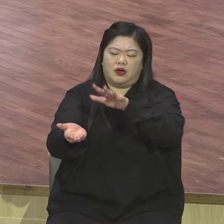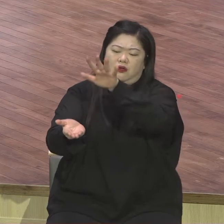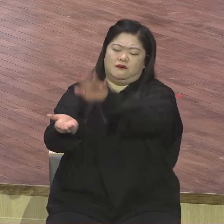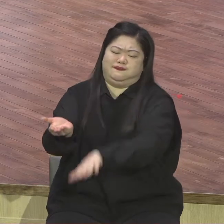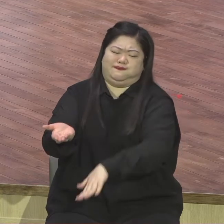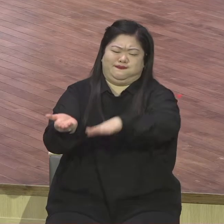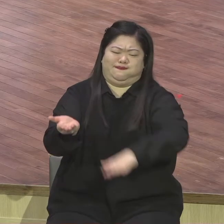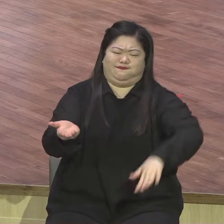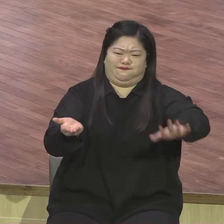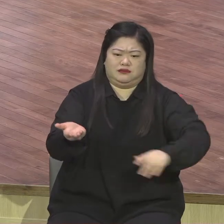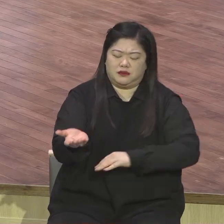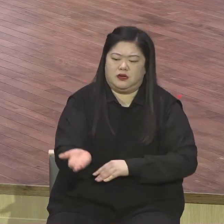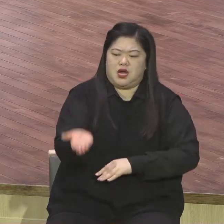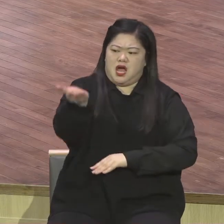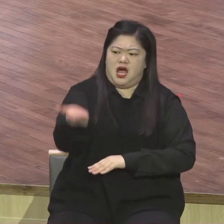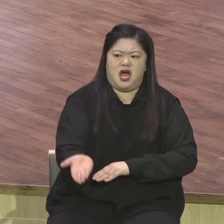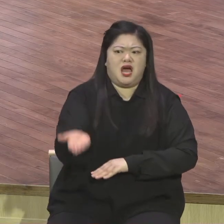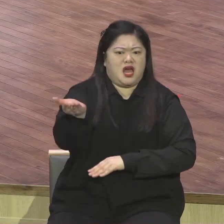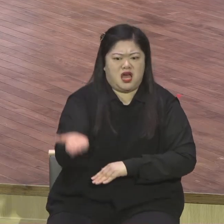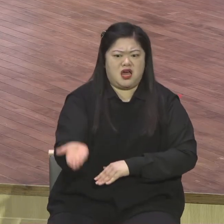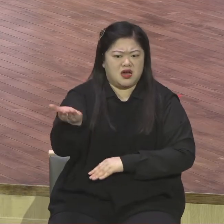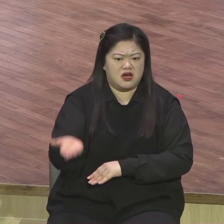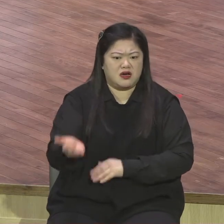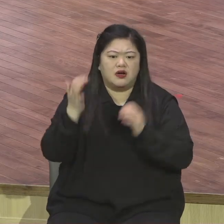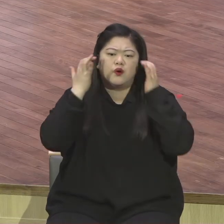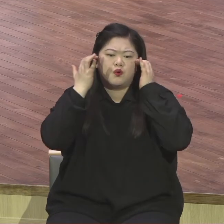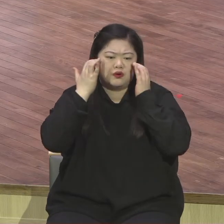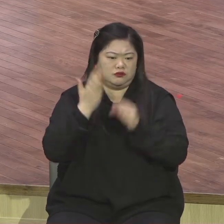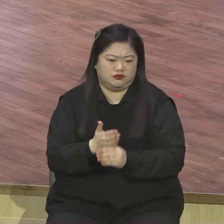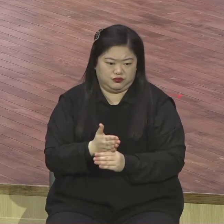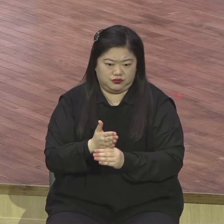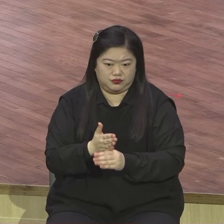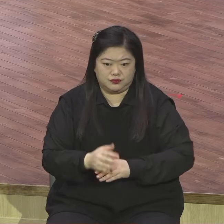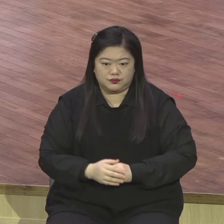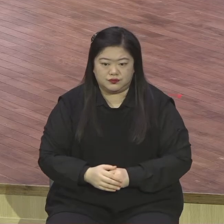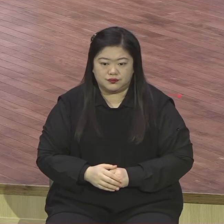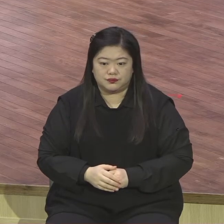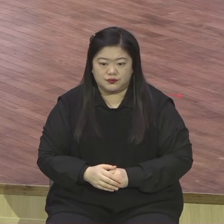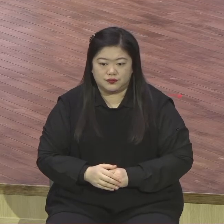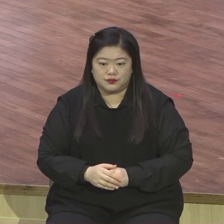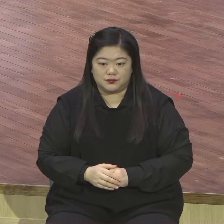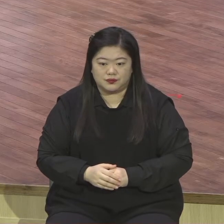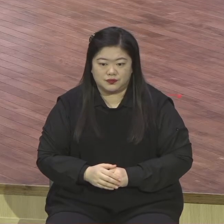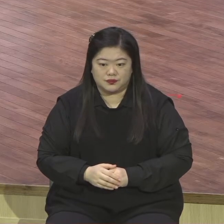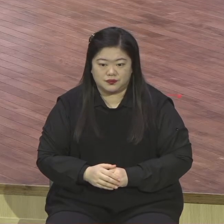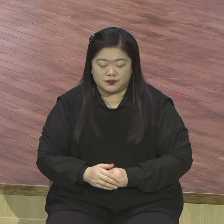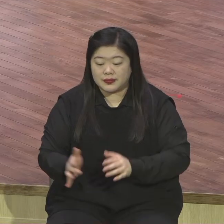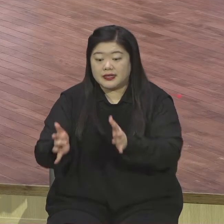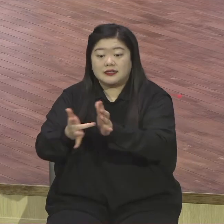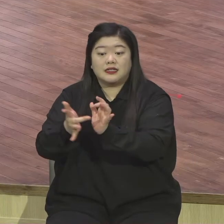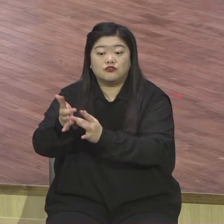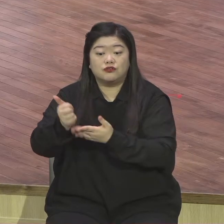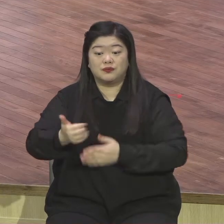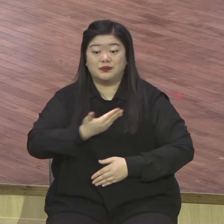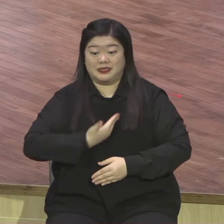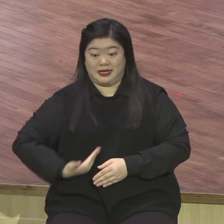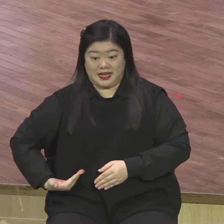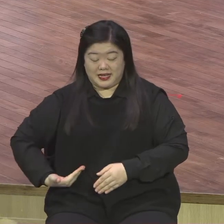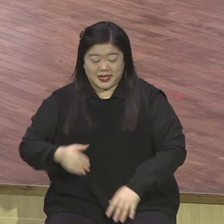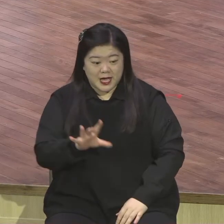저자들은 오병의 이 놀라운 기적을 체험한 후에 아주 흥에 겨워서 배를 타고 갔을 것입니다.